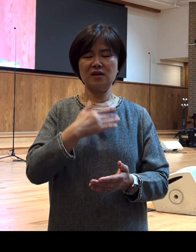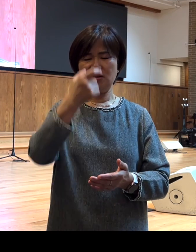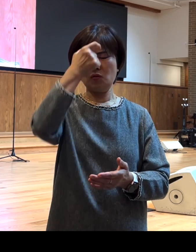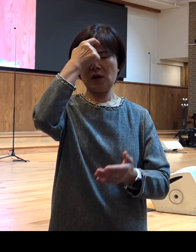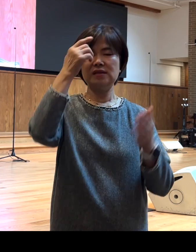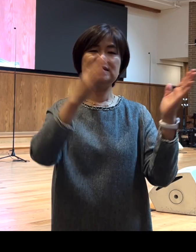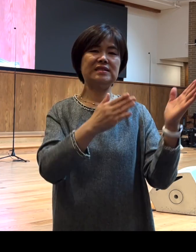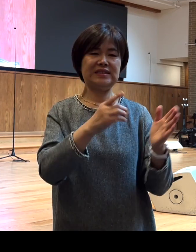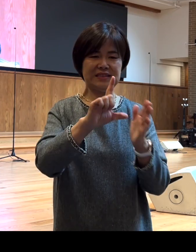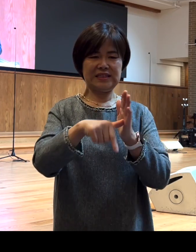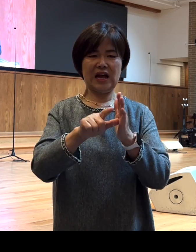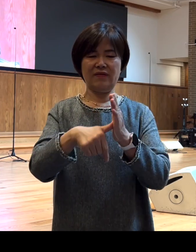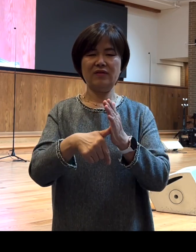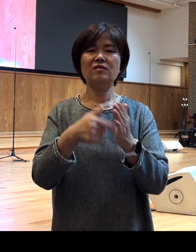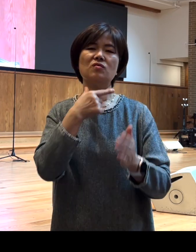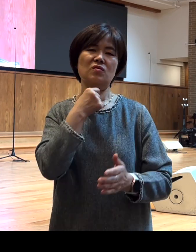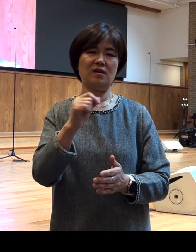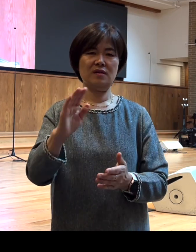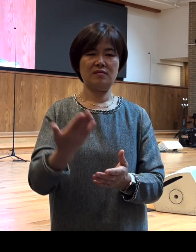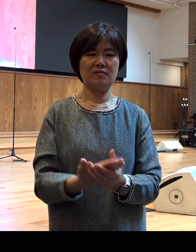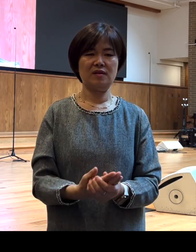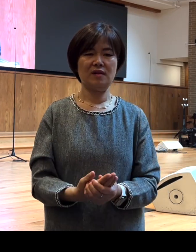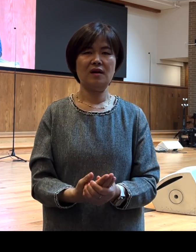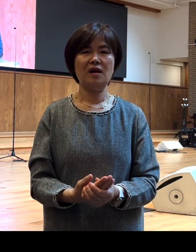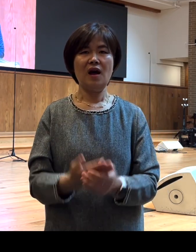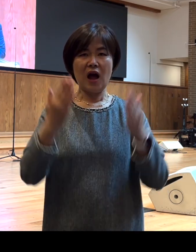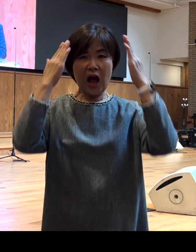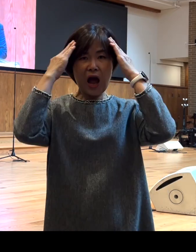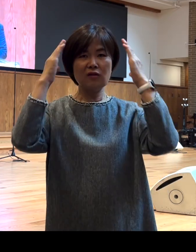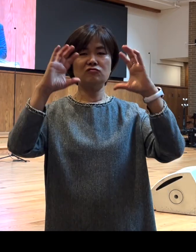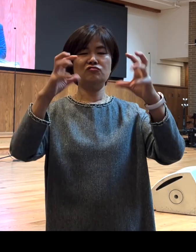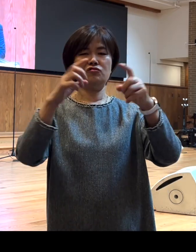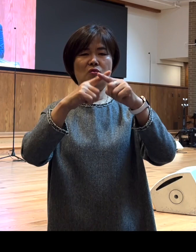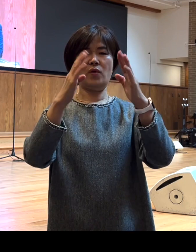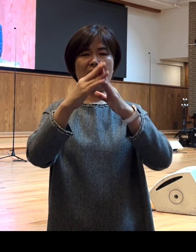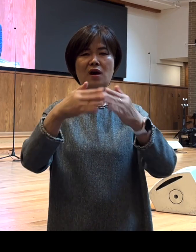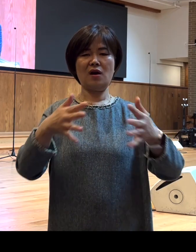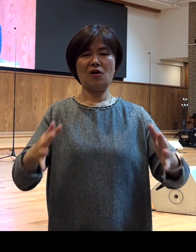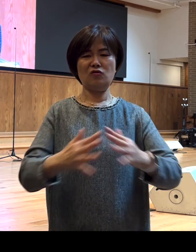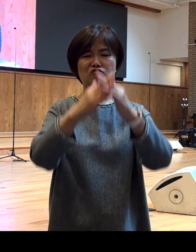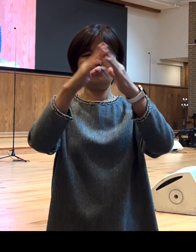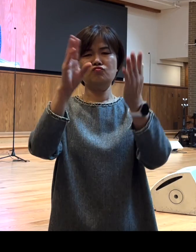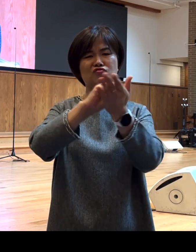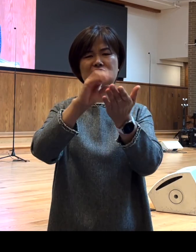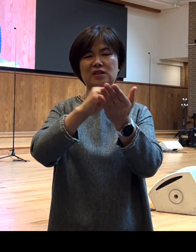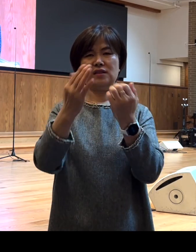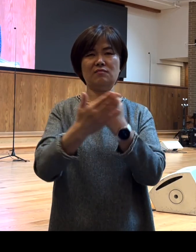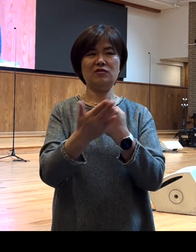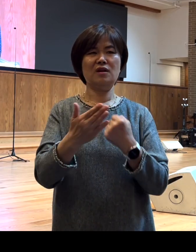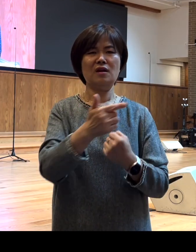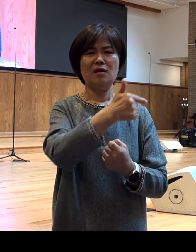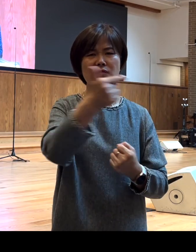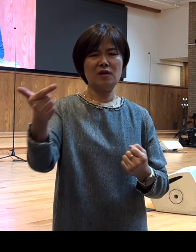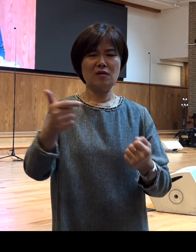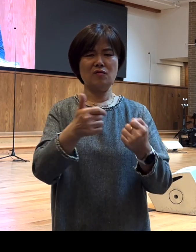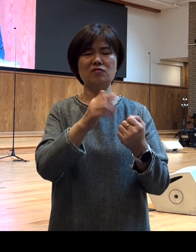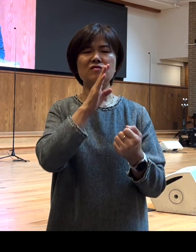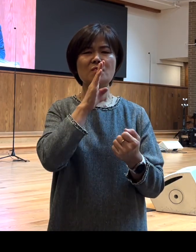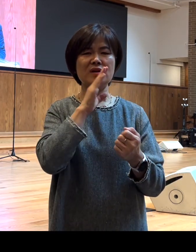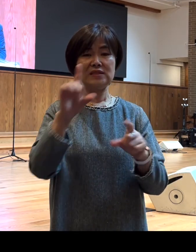요청했습니다 한국교회가 그 당시에 건축 문제로 상당히 여러 가지 사회적인 무리를